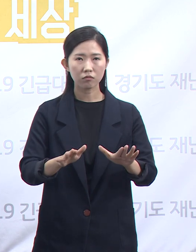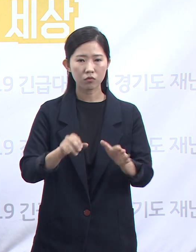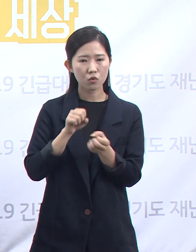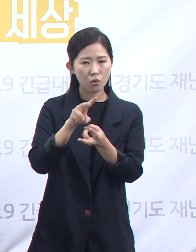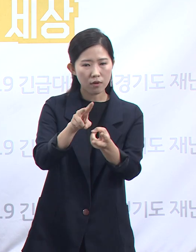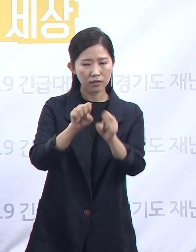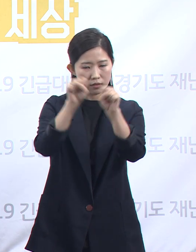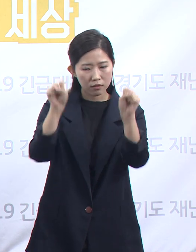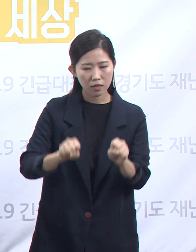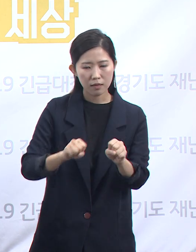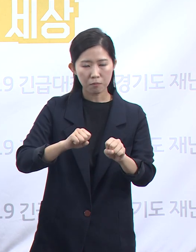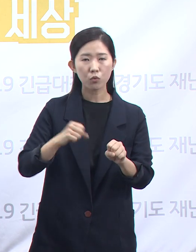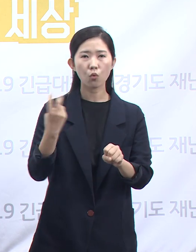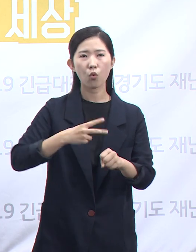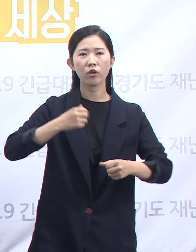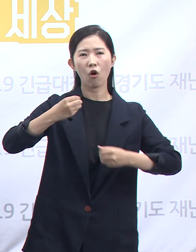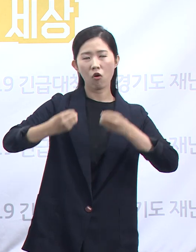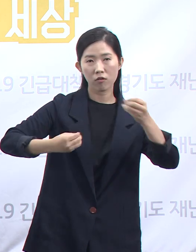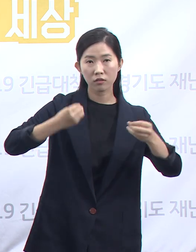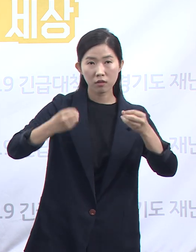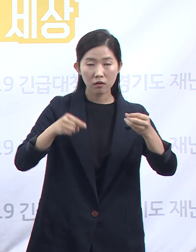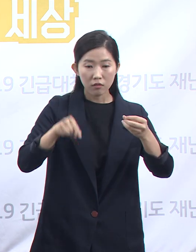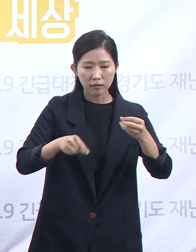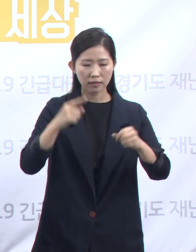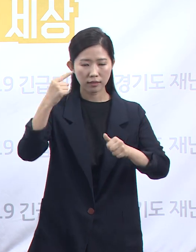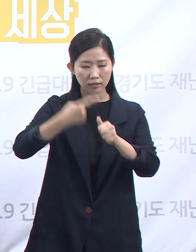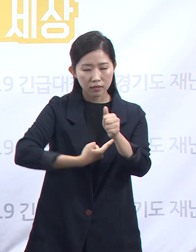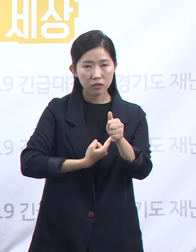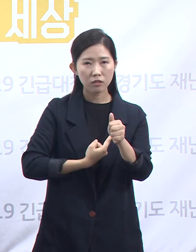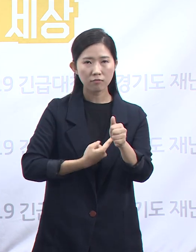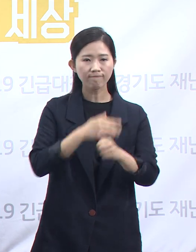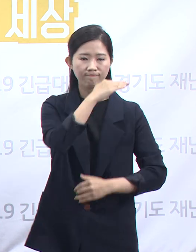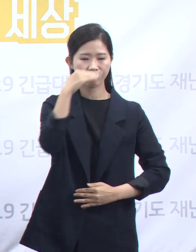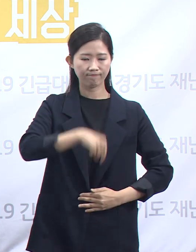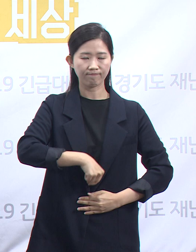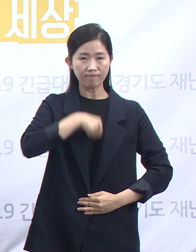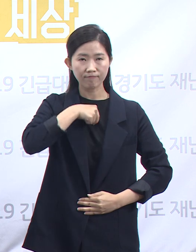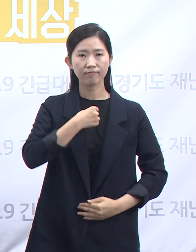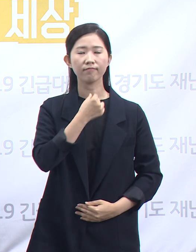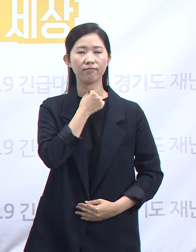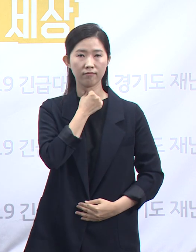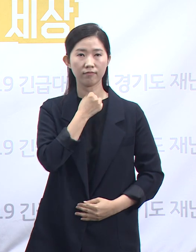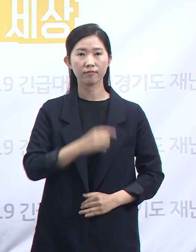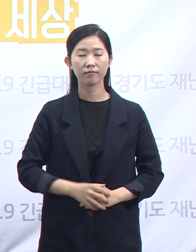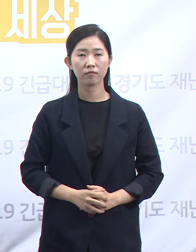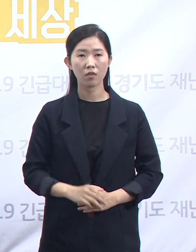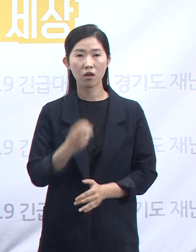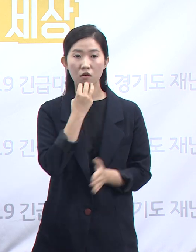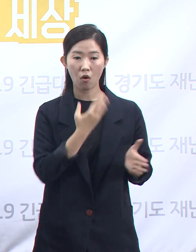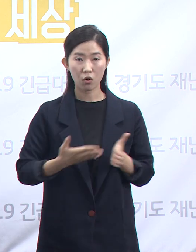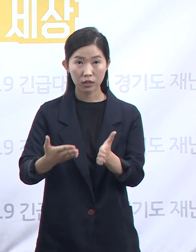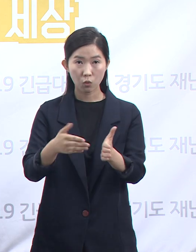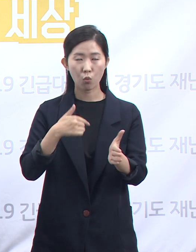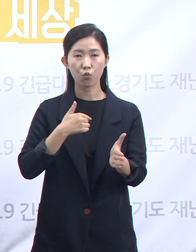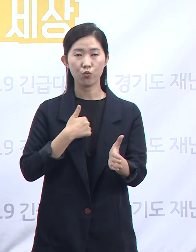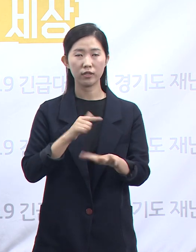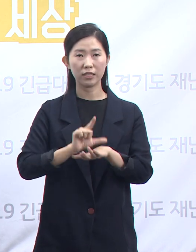공공조달시장의 건전성을 확보하게 되기를 희망합니다. 경기도 지방정부가